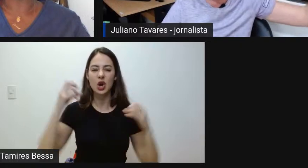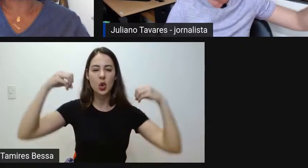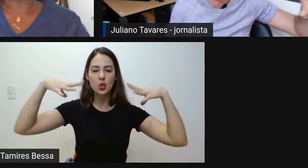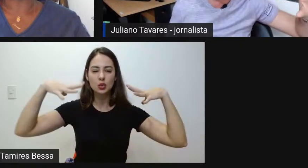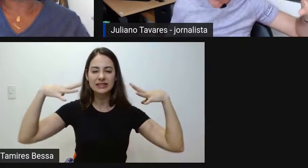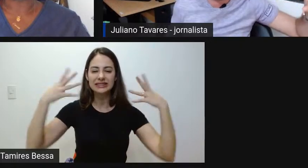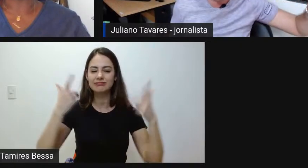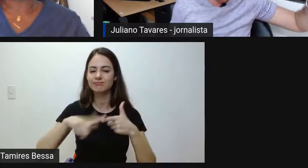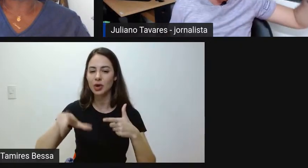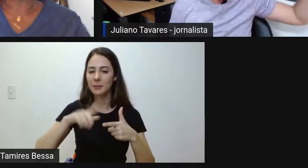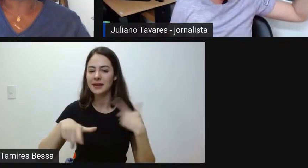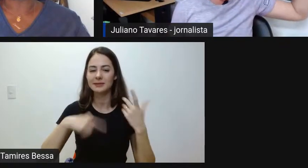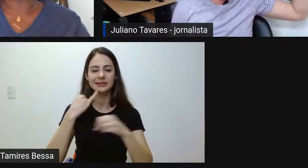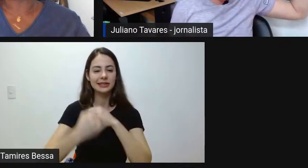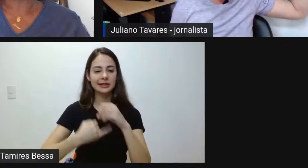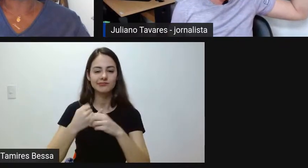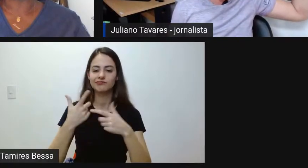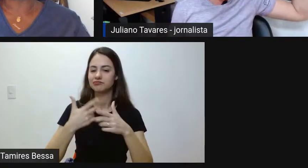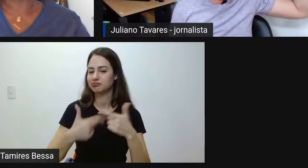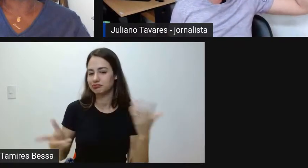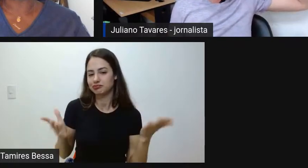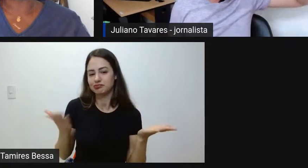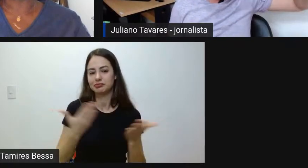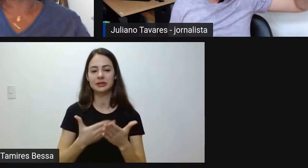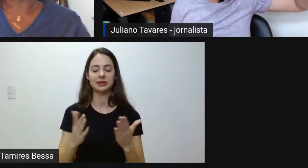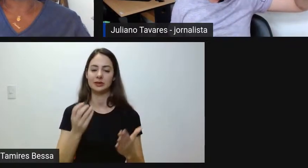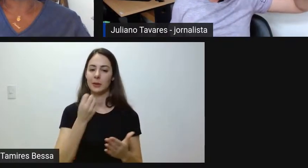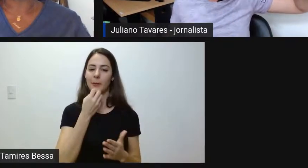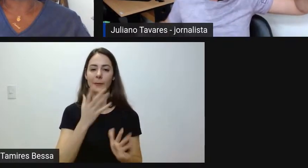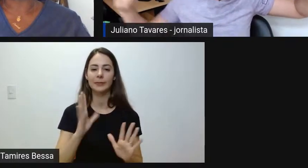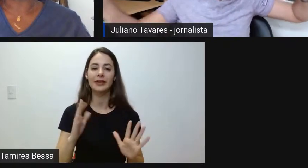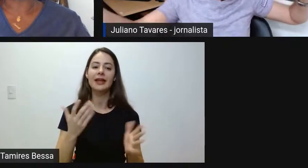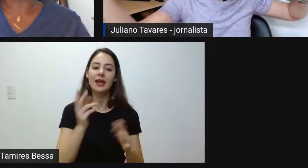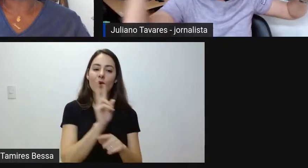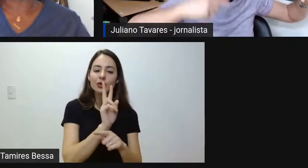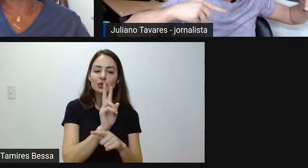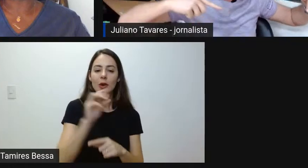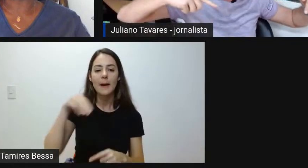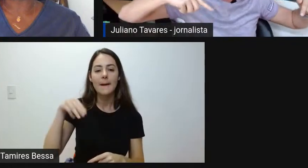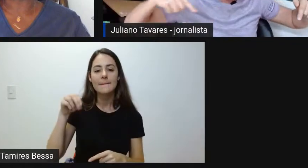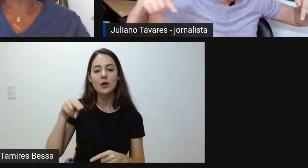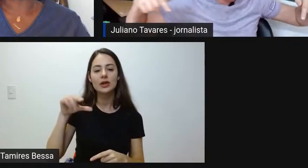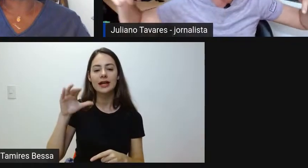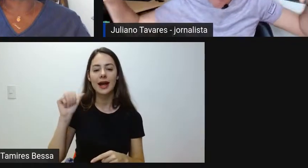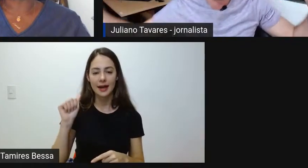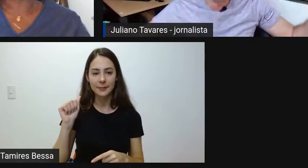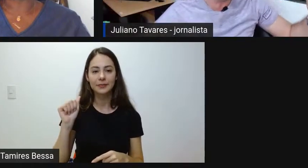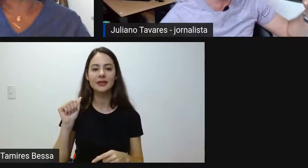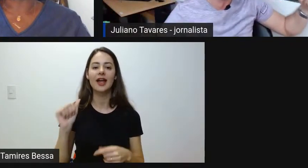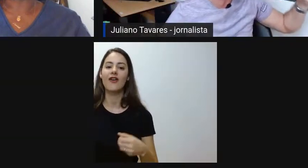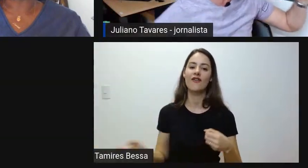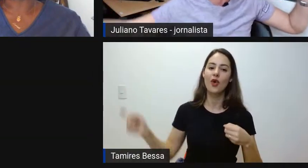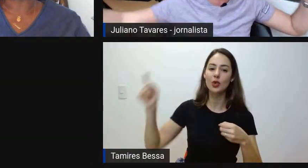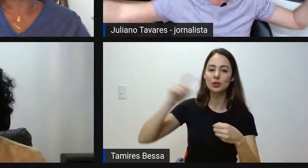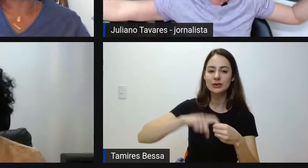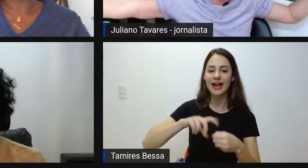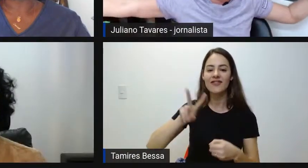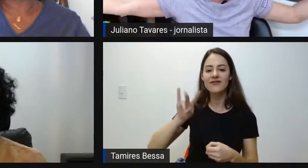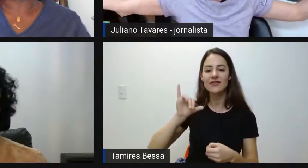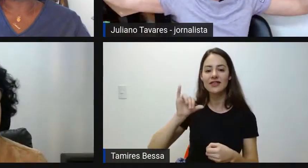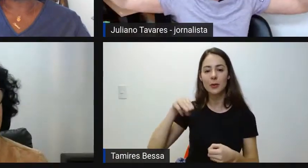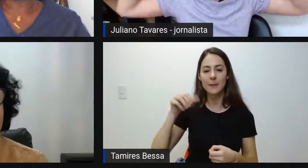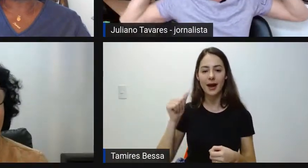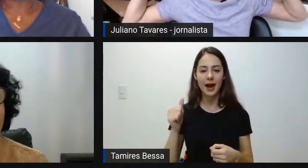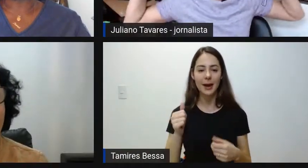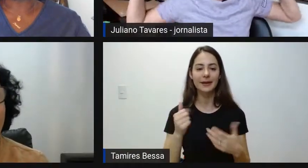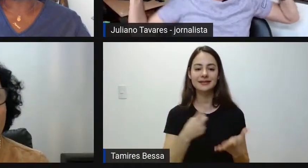forte para lá, ele não vai conseguir entrar, então, eu queria manter a Mônica aí e trazer de volta a Vilma, tem jeito, Eduardo, para a